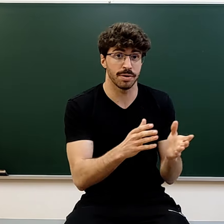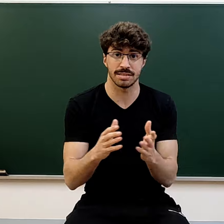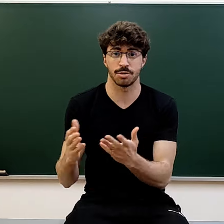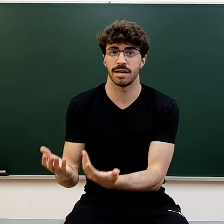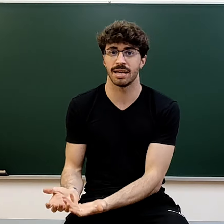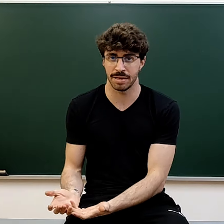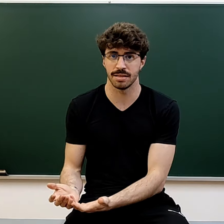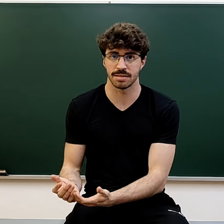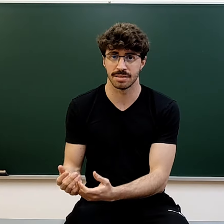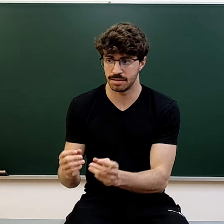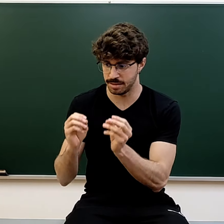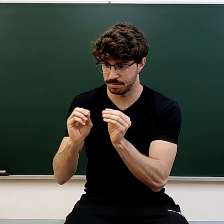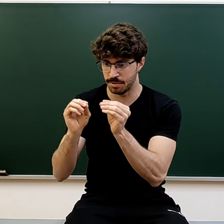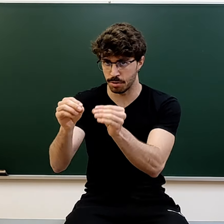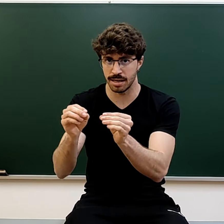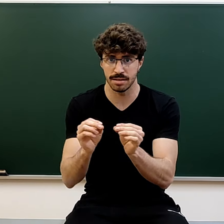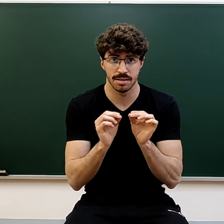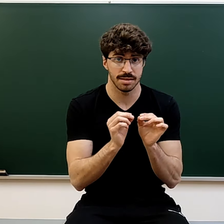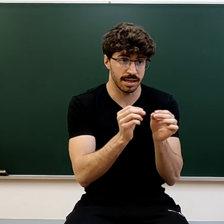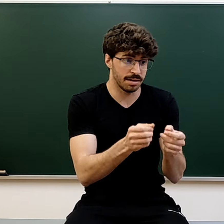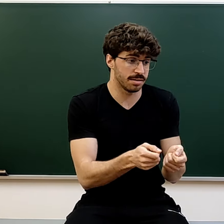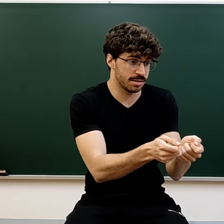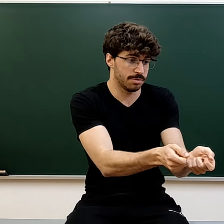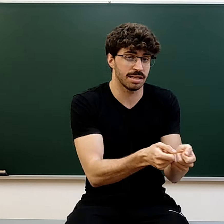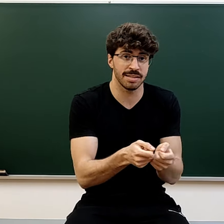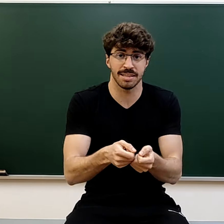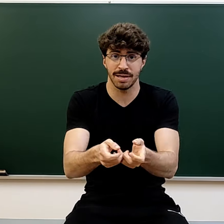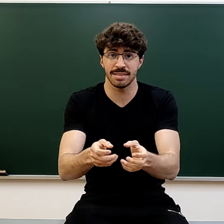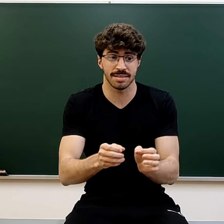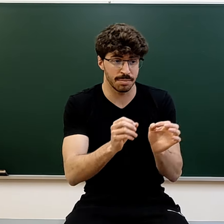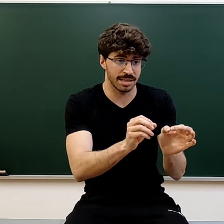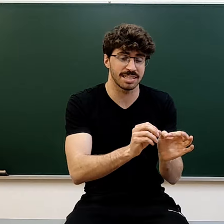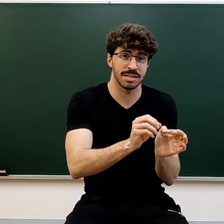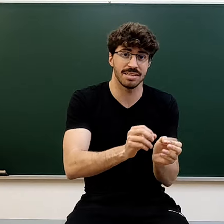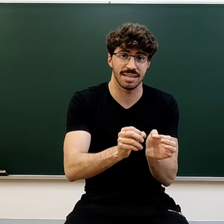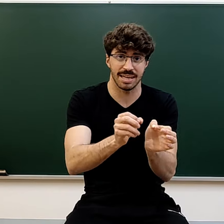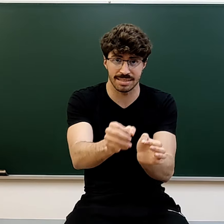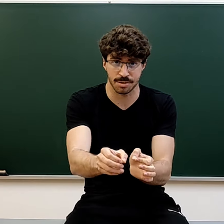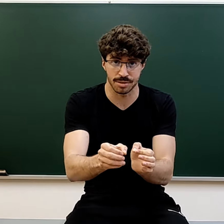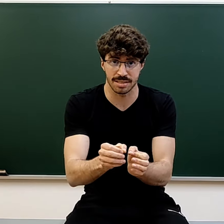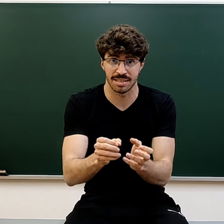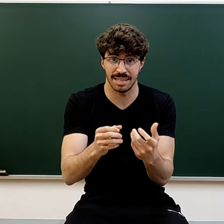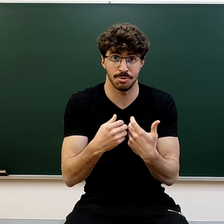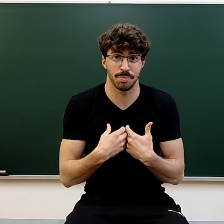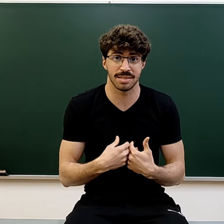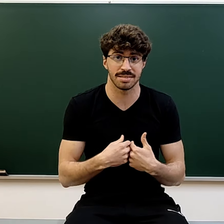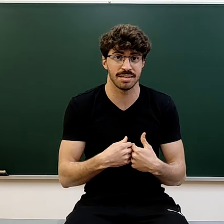puedes escoger qué aprendes. Te lo dan ahí en una safata de plata, te dicen, mira, tienes que aprender estas cosas. Y tú no puedes decir,